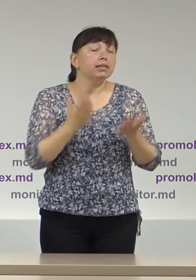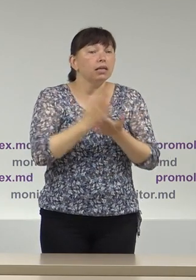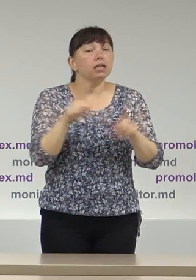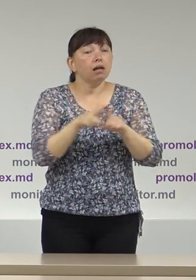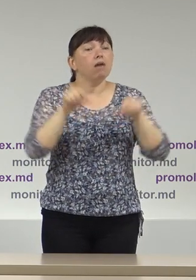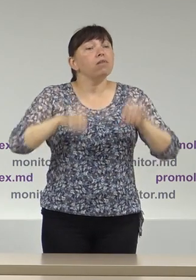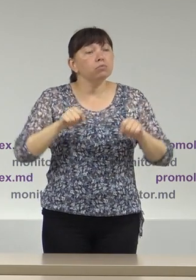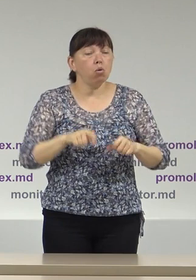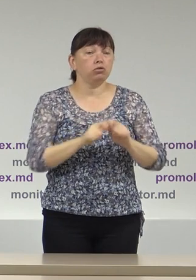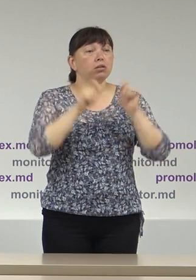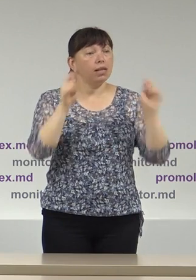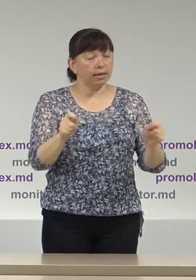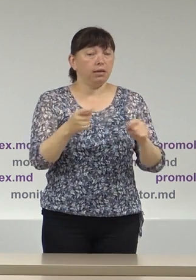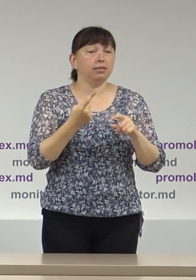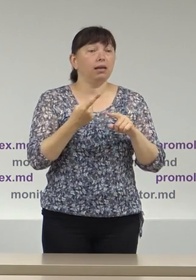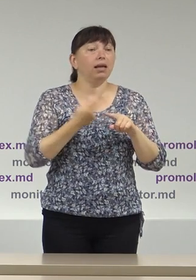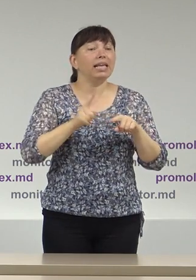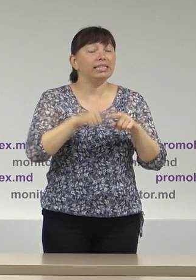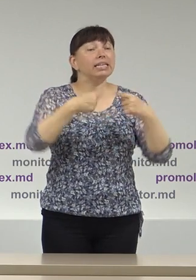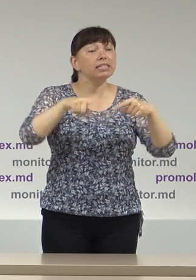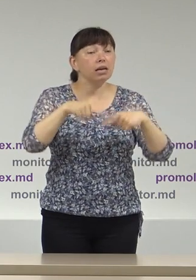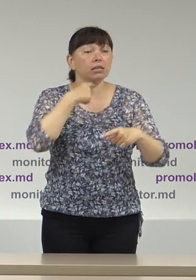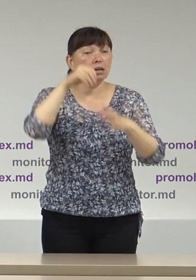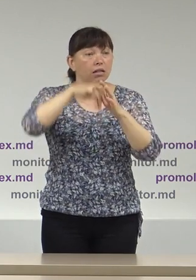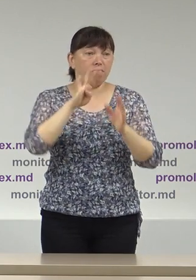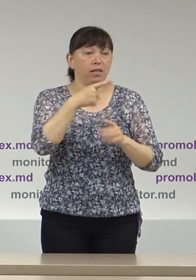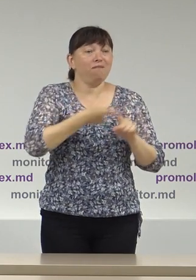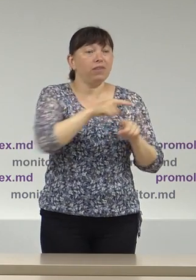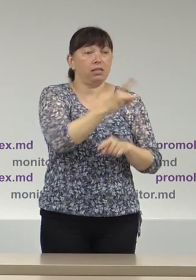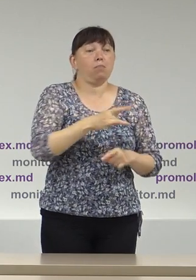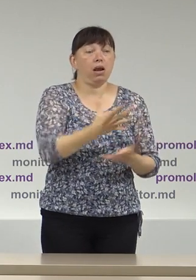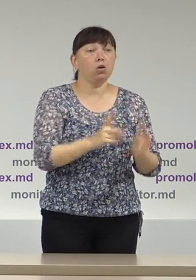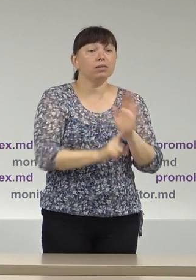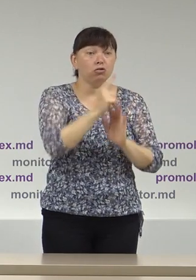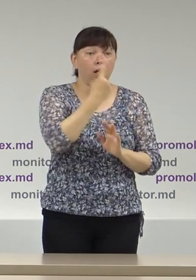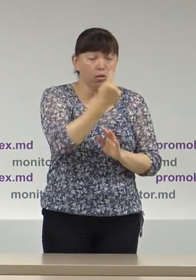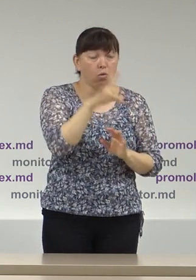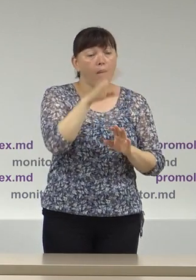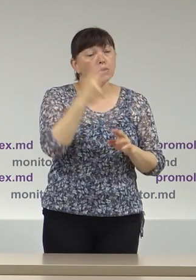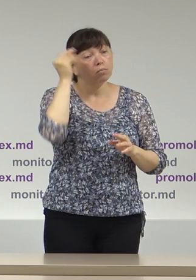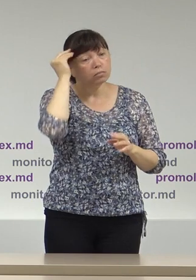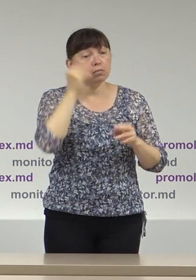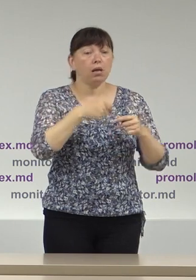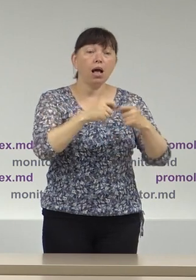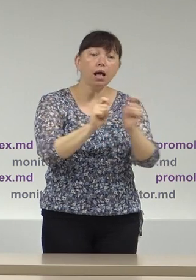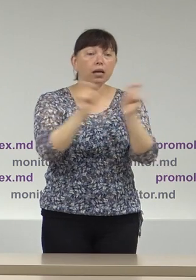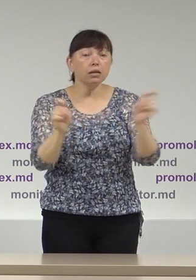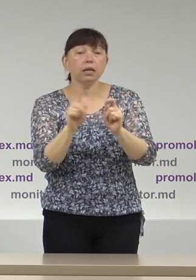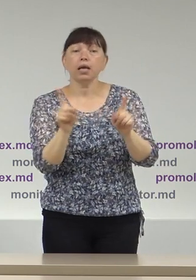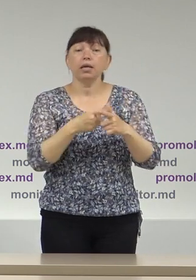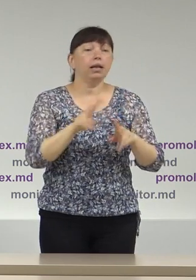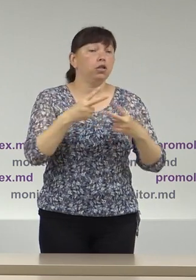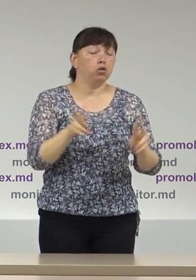deschiderea acestora în regiune. Atragem atenție că o atare sau o acțiune similară anterior,